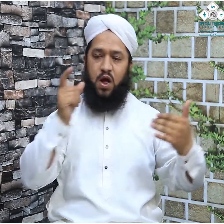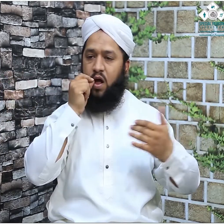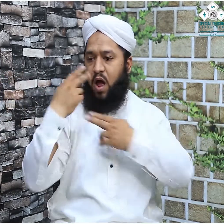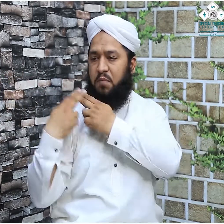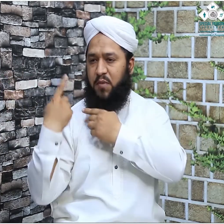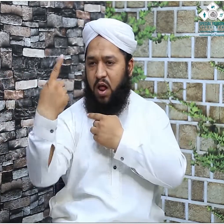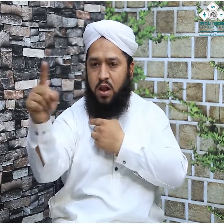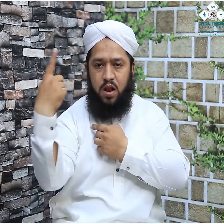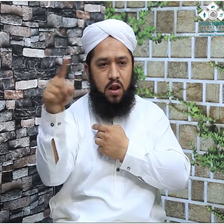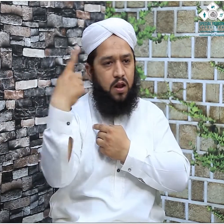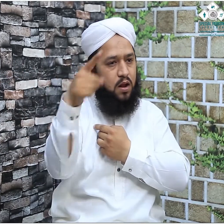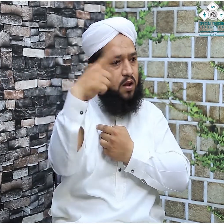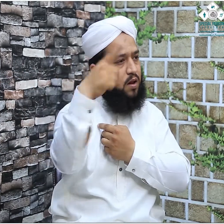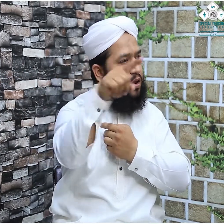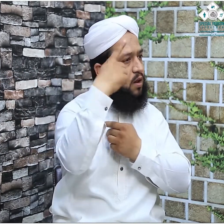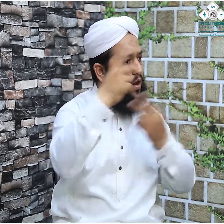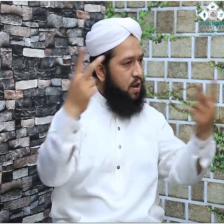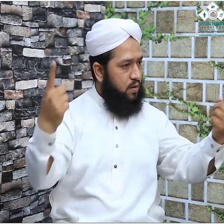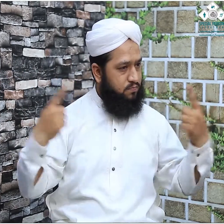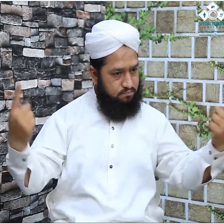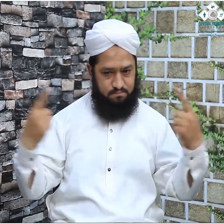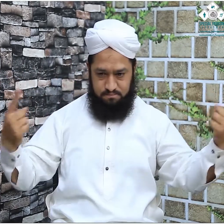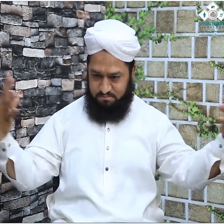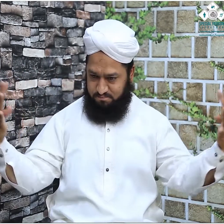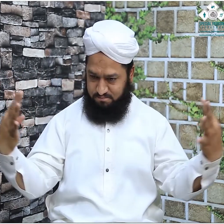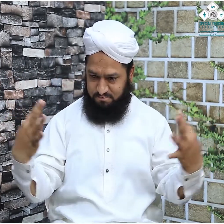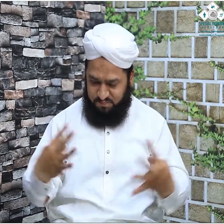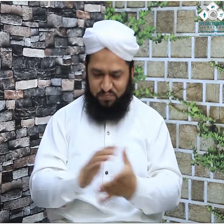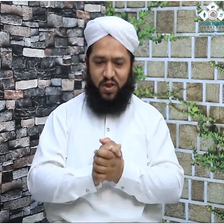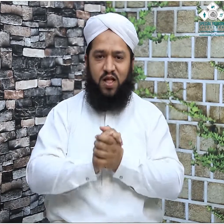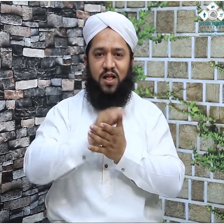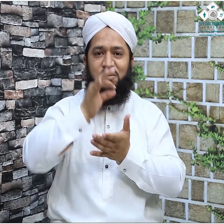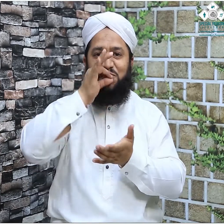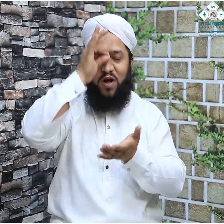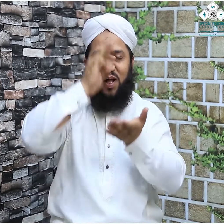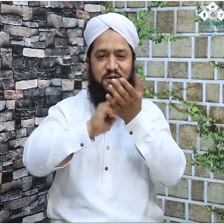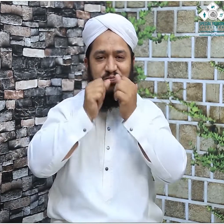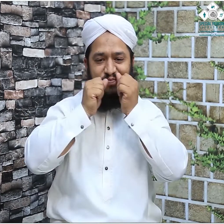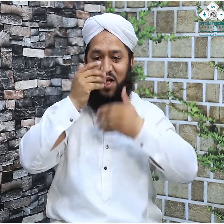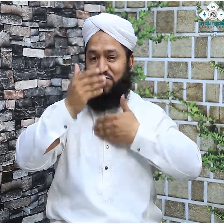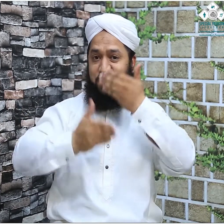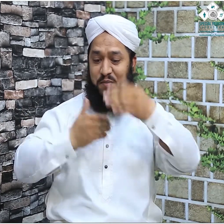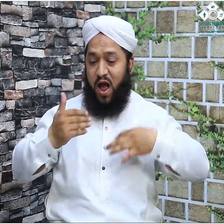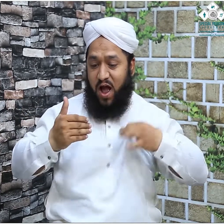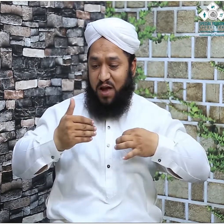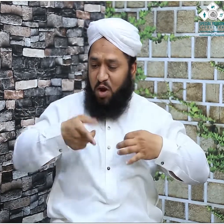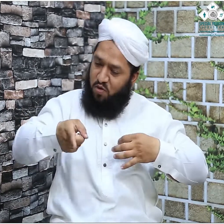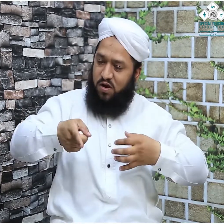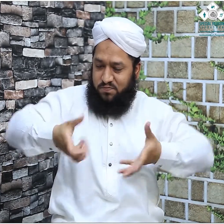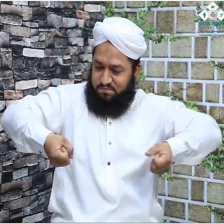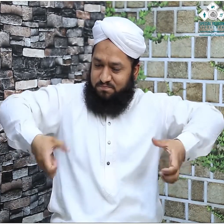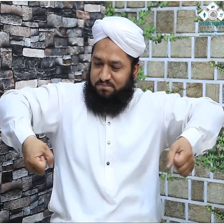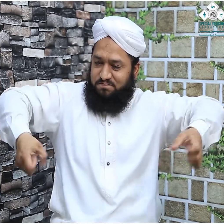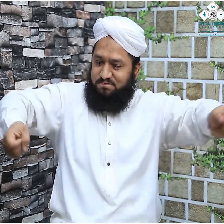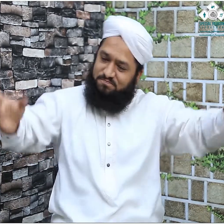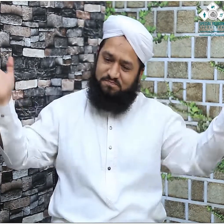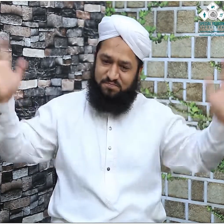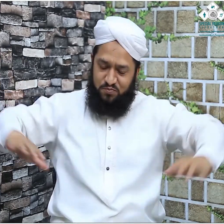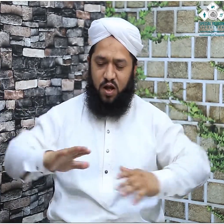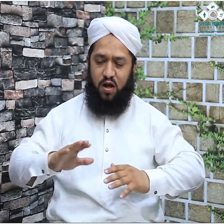نے فرمایا کہ سب اس چادر کا ایک ہے کونہ پکڑ لیں سب نے اس چادر کو اٹھایا اس چادر پر حجرِ اسوط تھا اس چادر کو کعبہِ مشرفہ کے